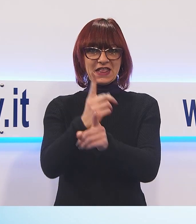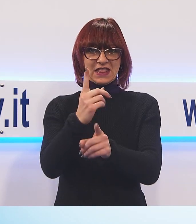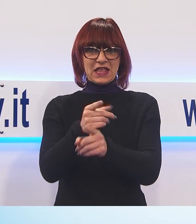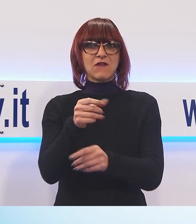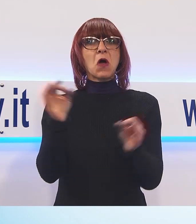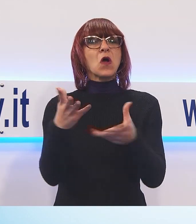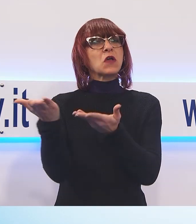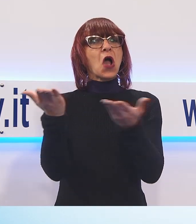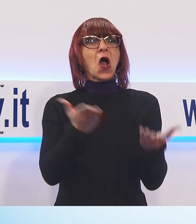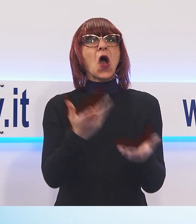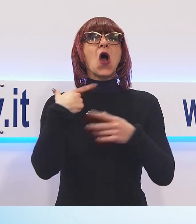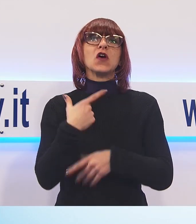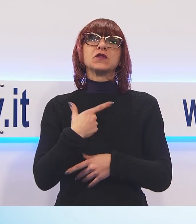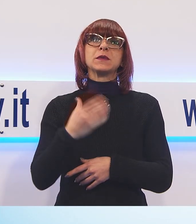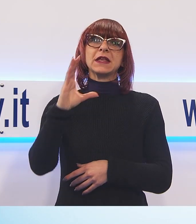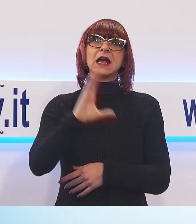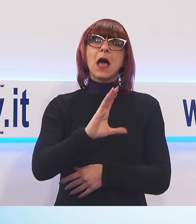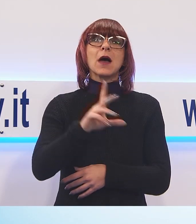serata dedicata ai ragazzi.